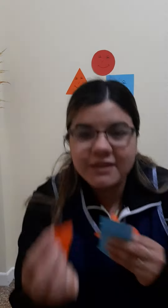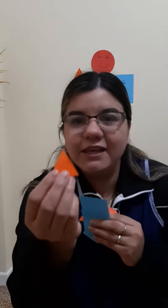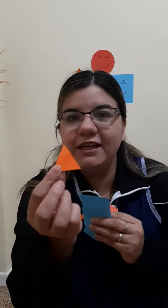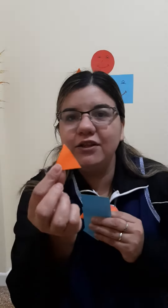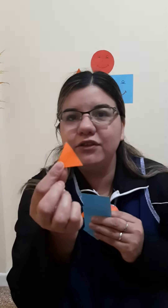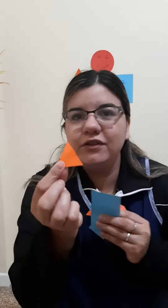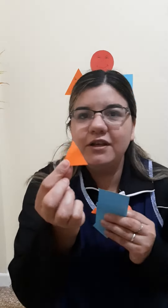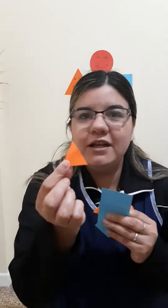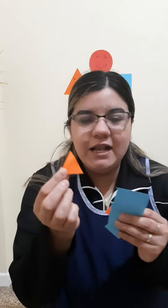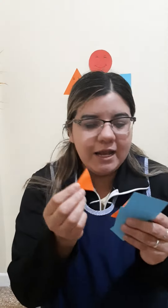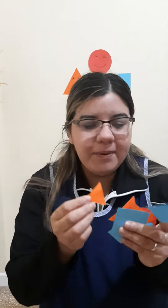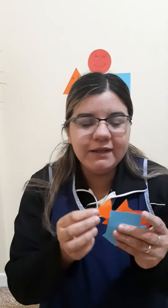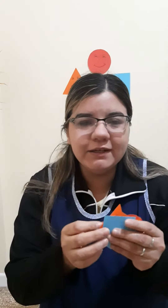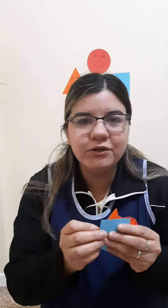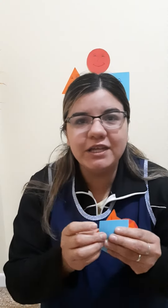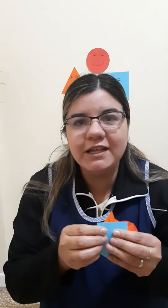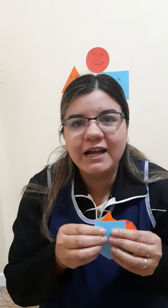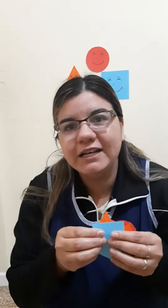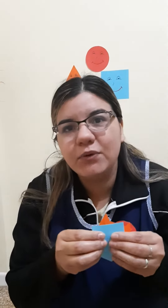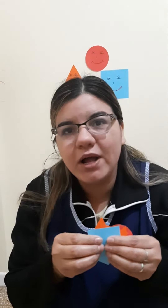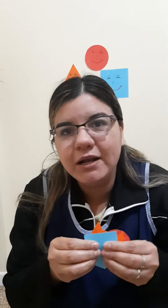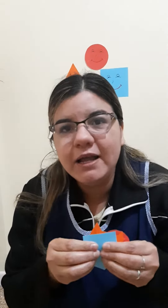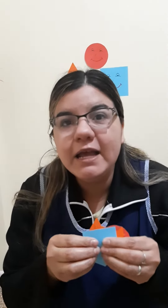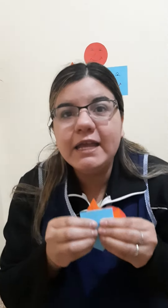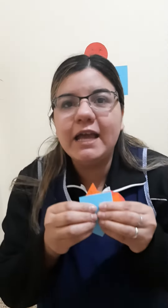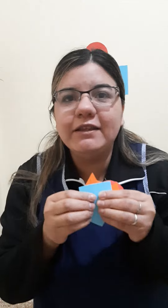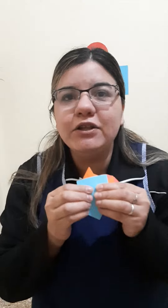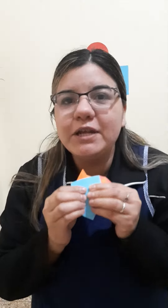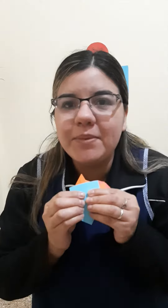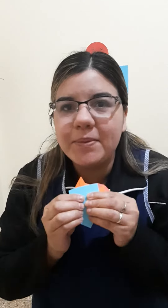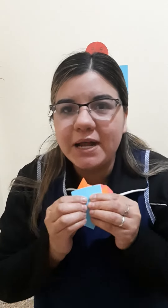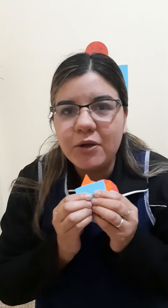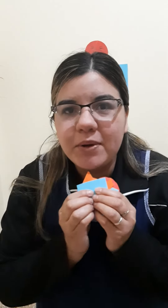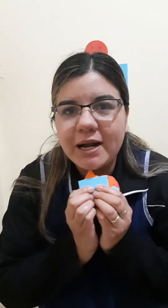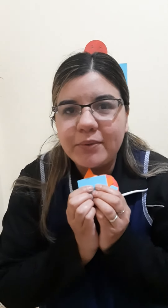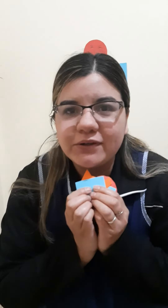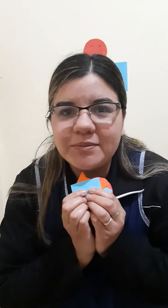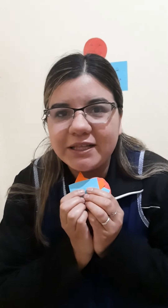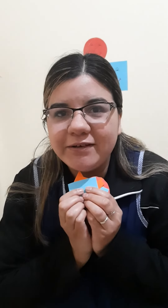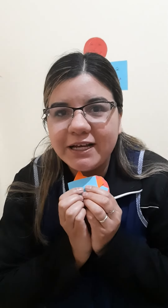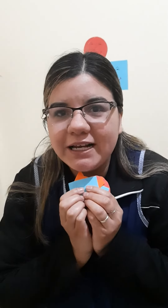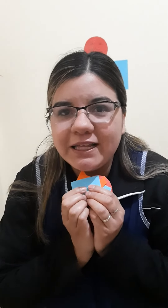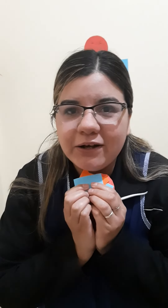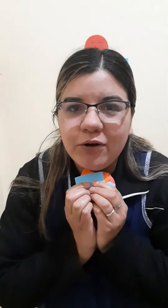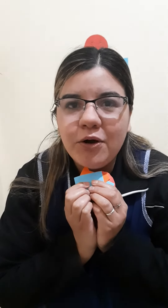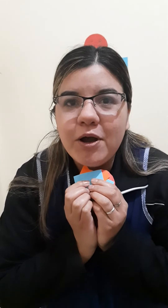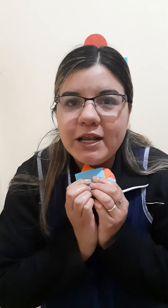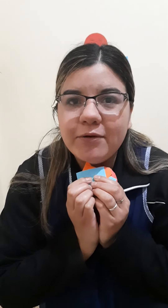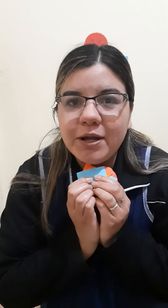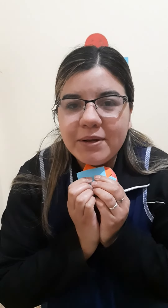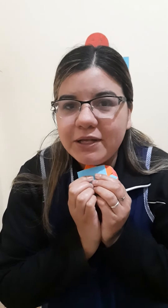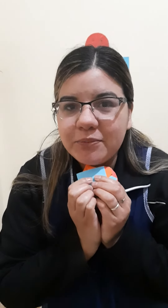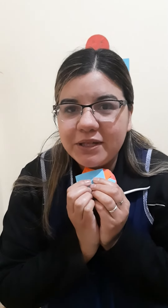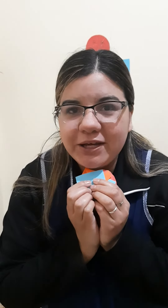¡Chiquitos! ¿Les parece que ustedes hagan igual? Y así lo tienen preparado para la próxima actividad que les tengo. Les voy a mandar un video.